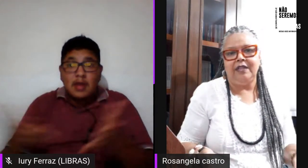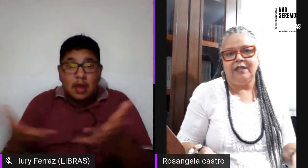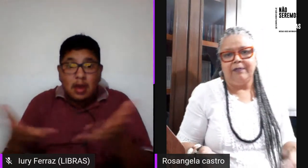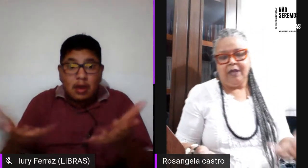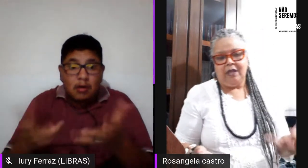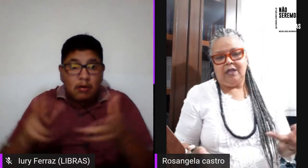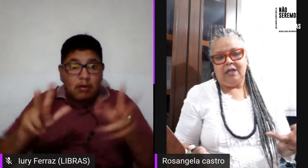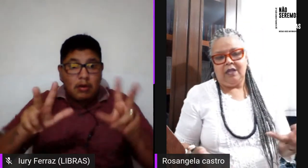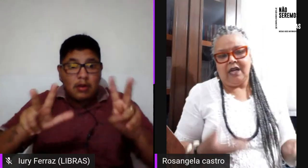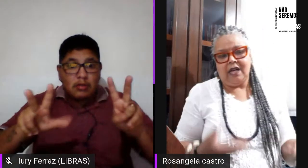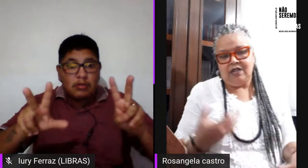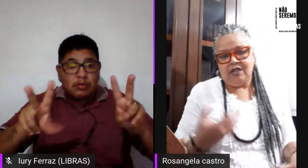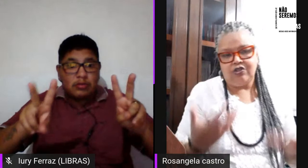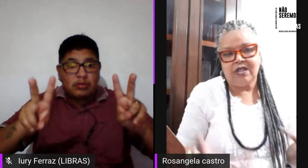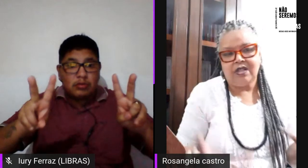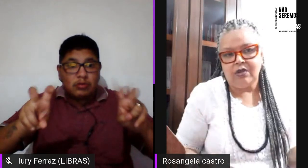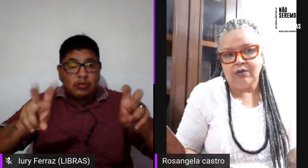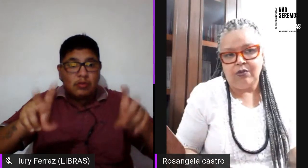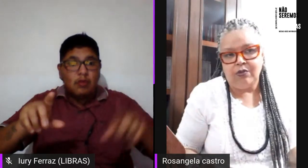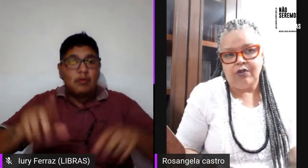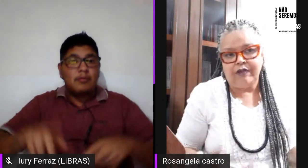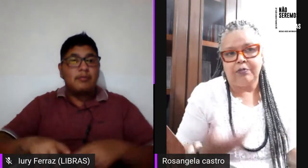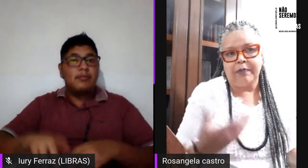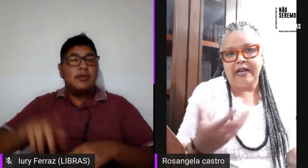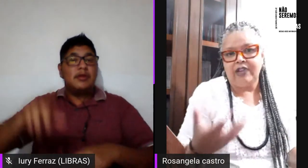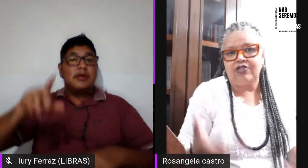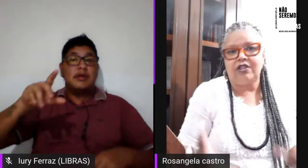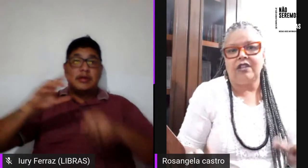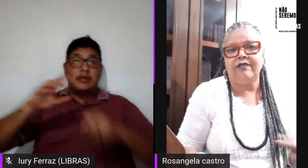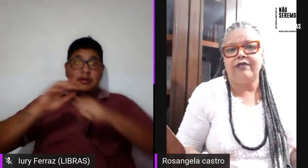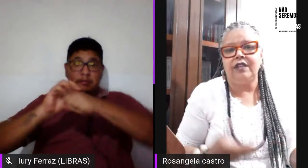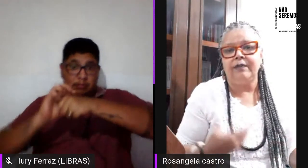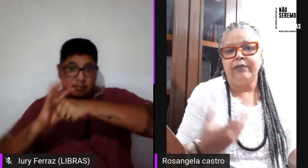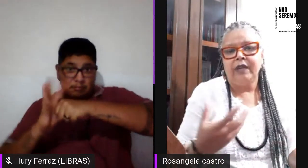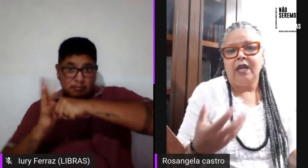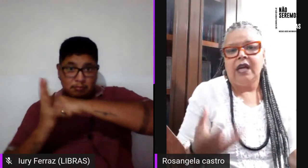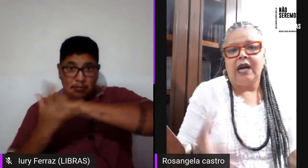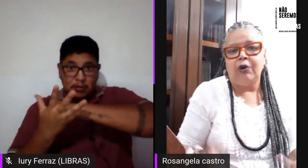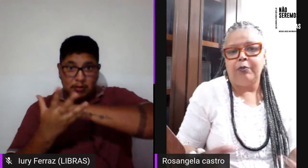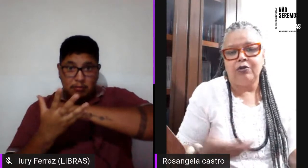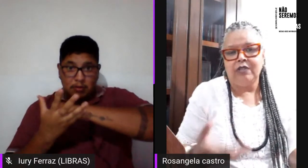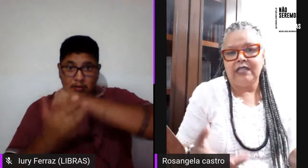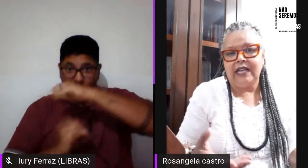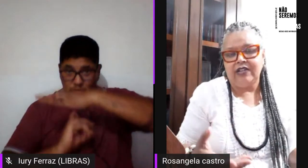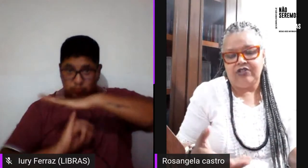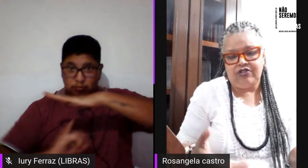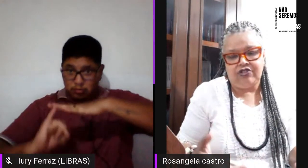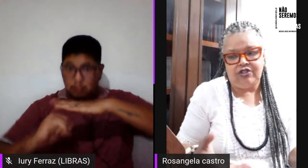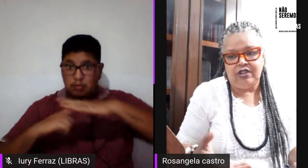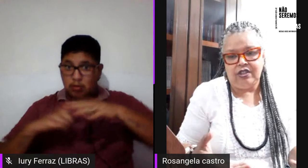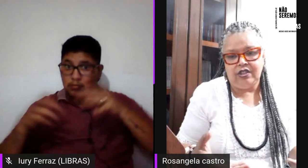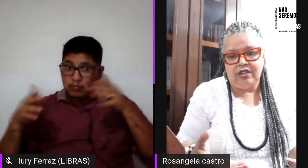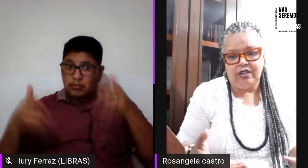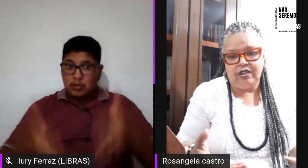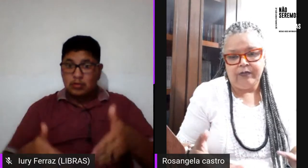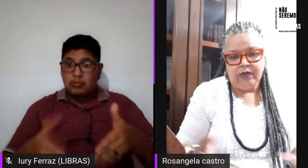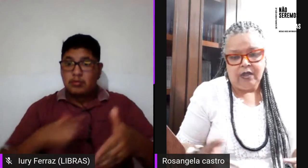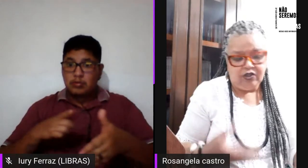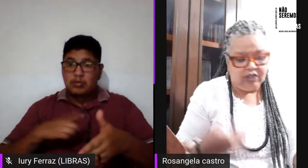pandemia né a instituição que eu faço parte teve a oportunidade de